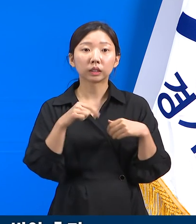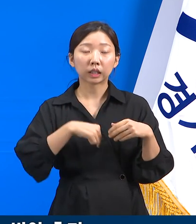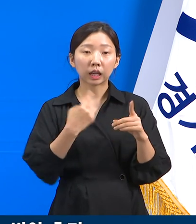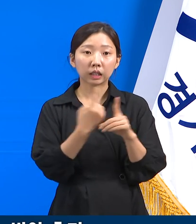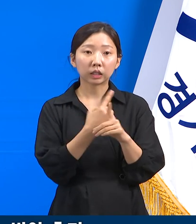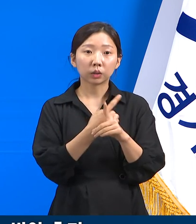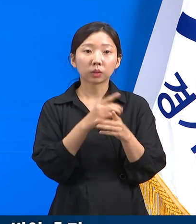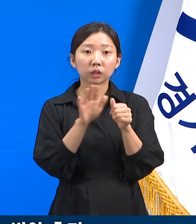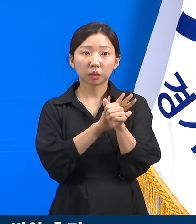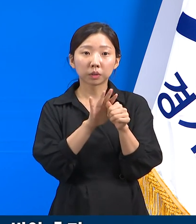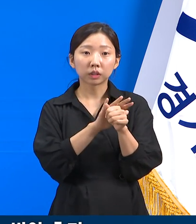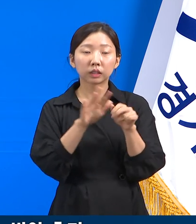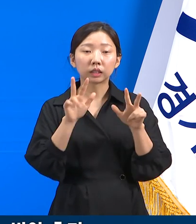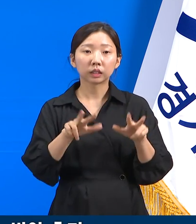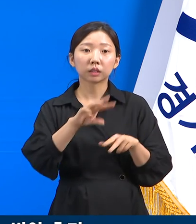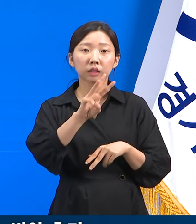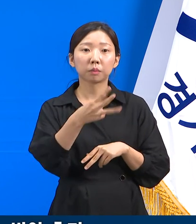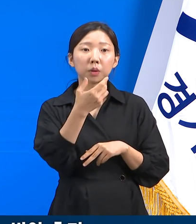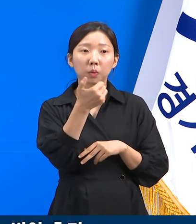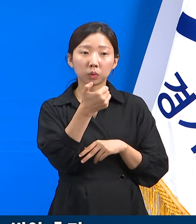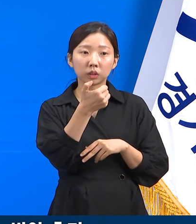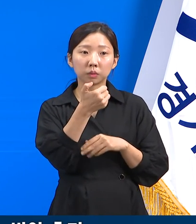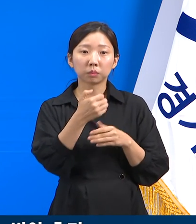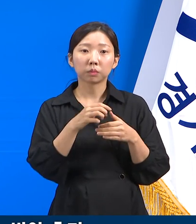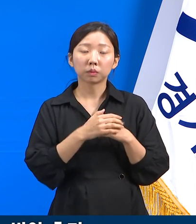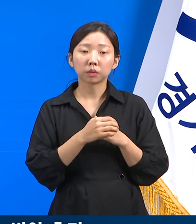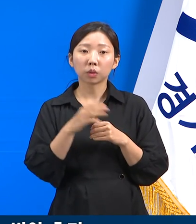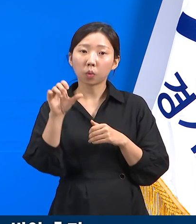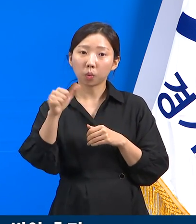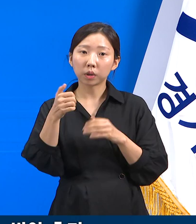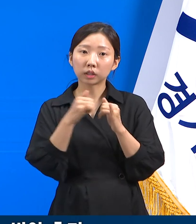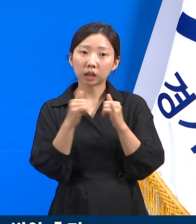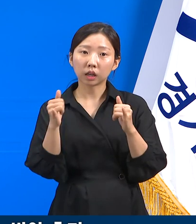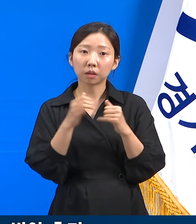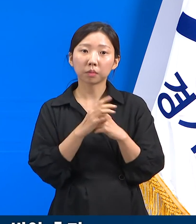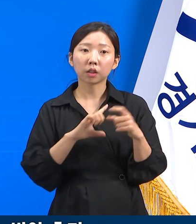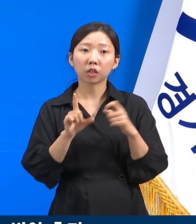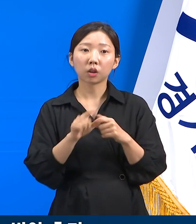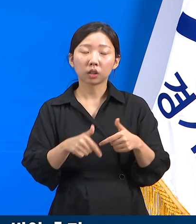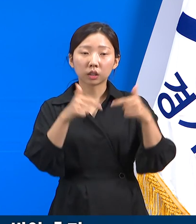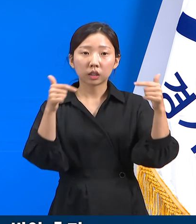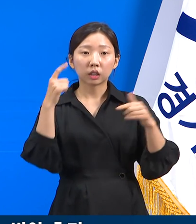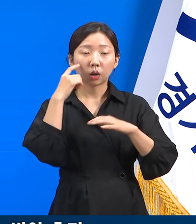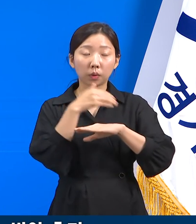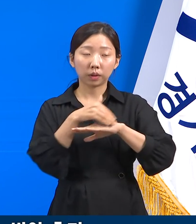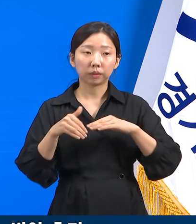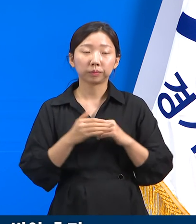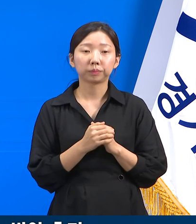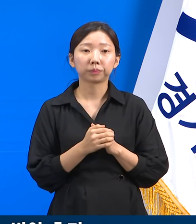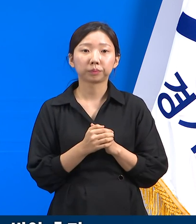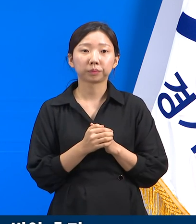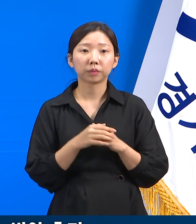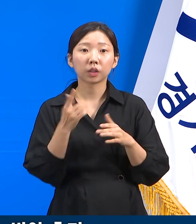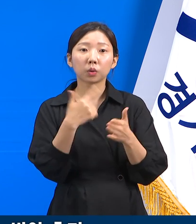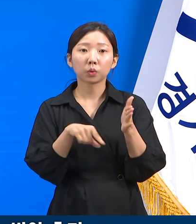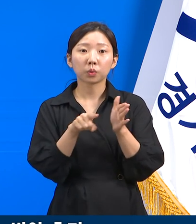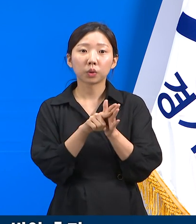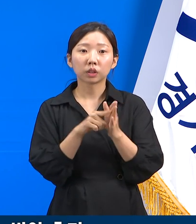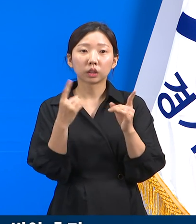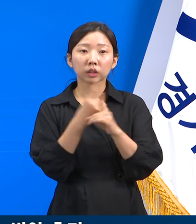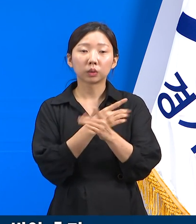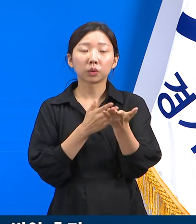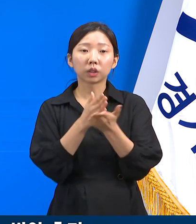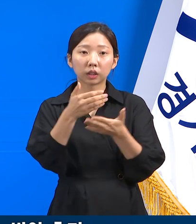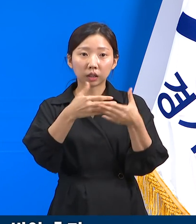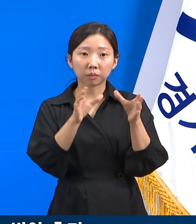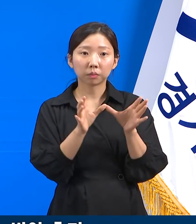대상을 현재 350명 내에서 한 500명까지 확대하는 방안을 추진하고 있습니다. 이를 위해 자가치료 전단팀